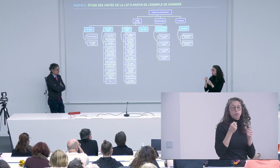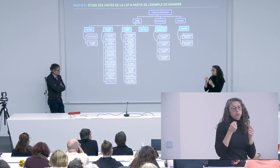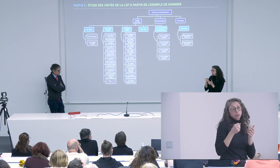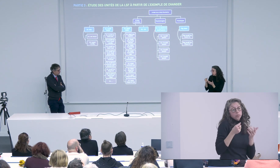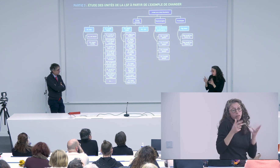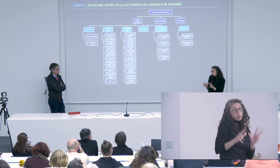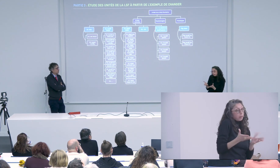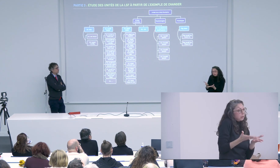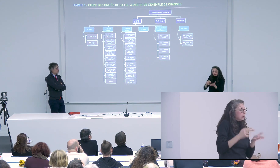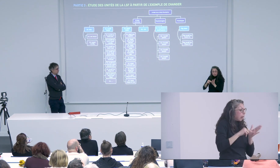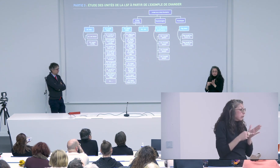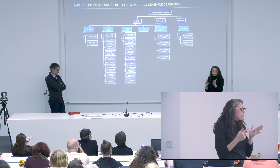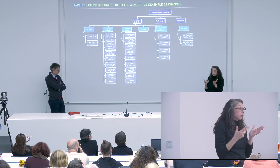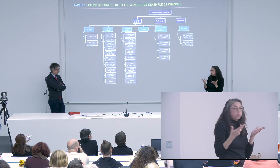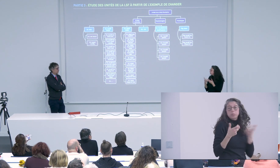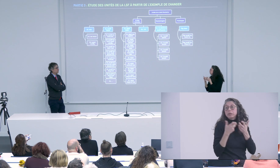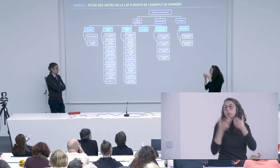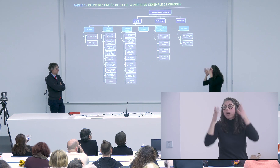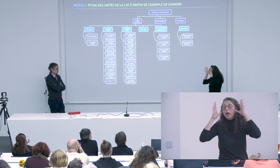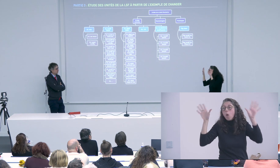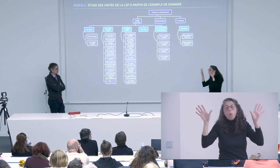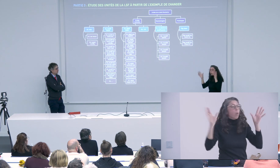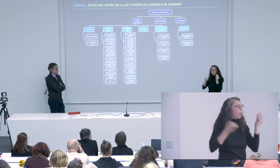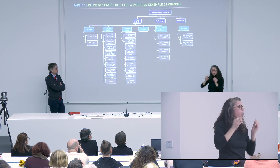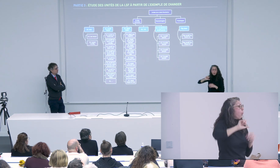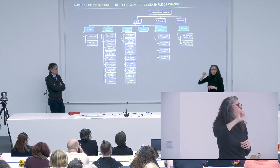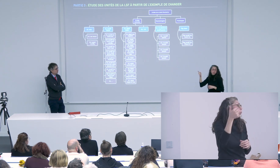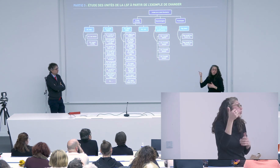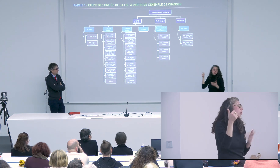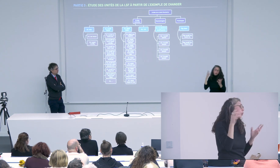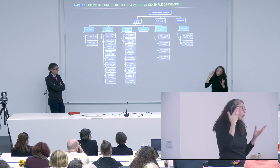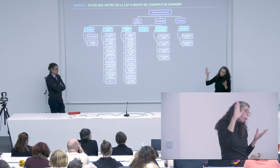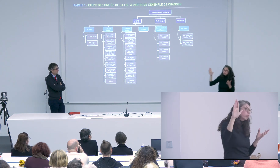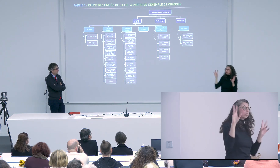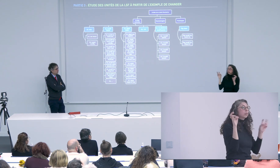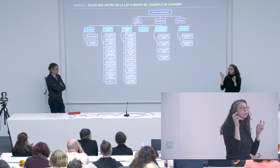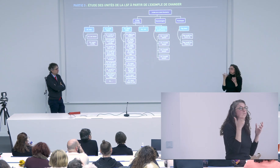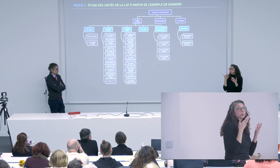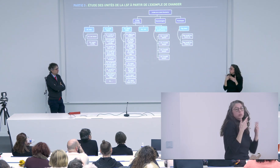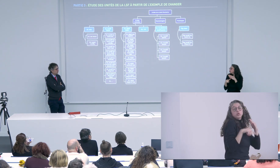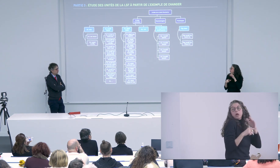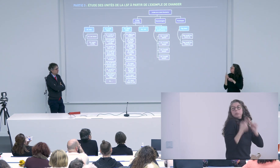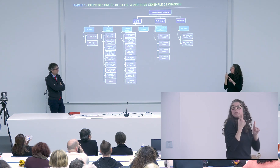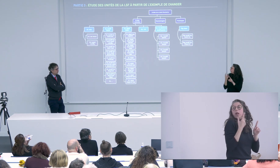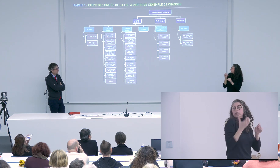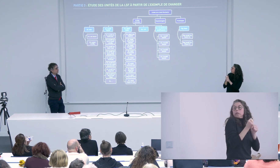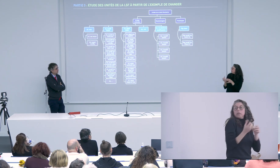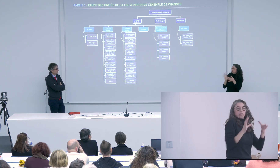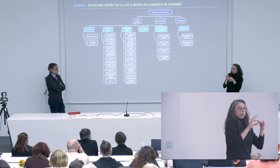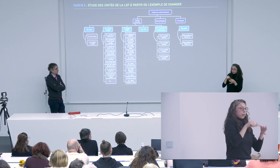là on peut demander des subventions à mon avis pour une aide technique informatique je sais pas pour élan ou